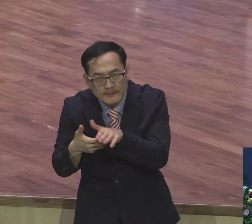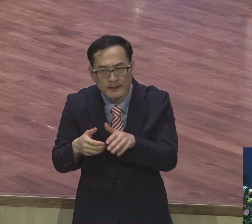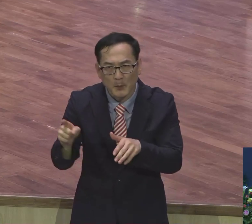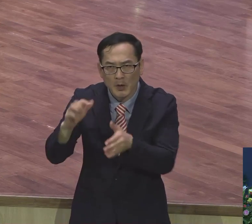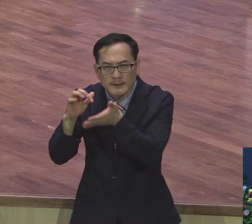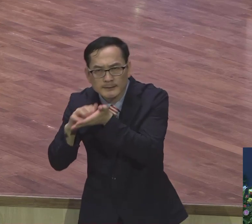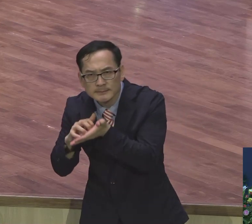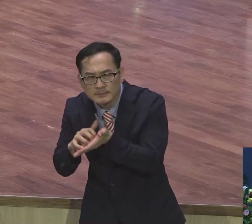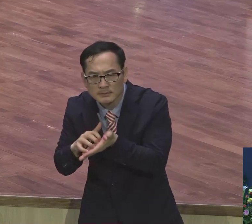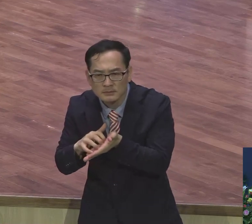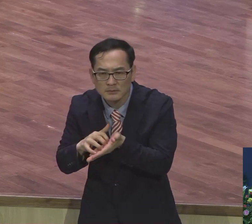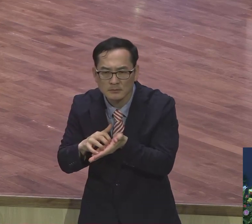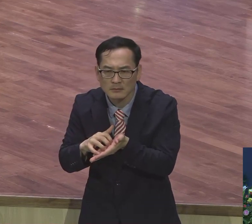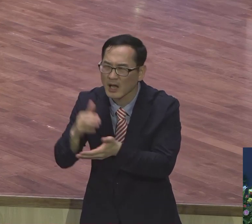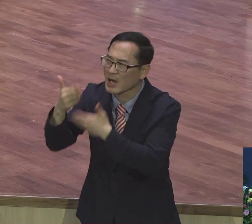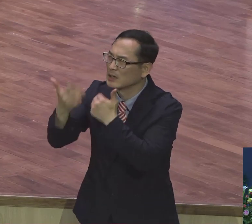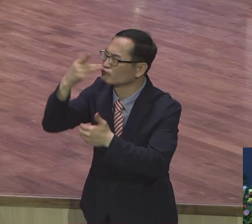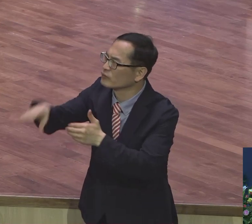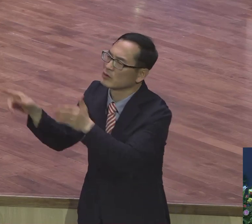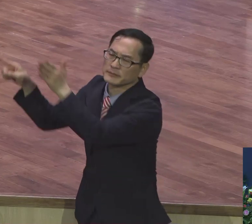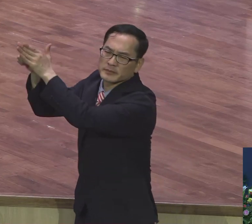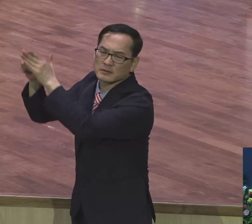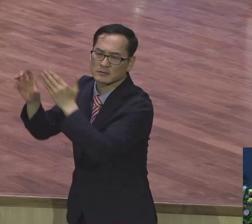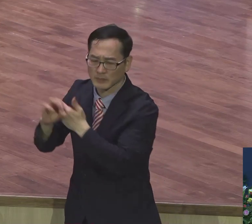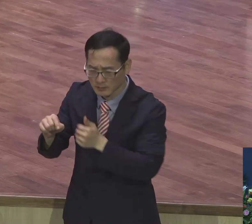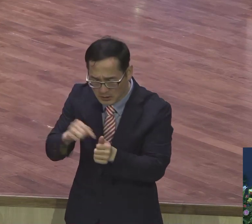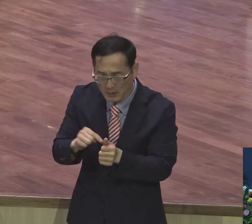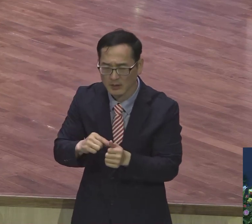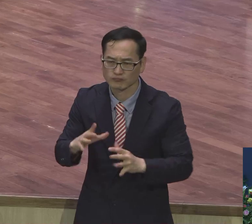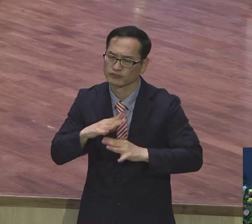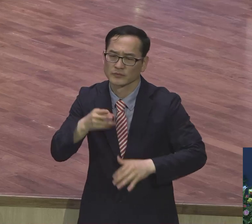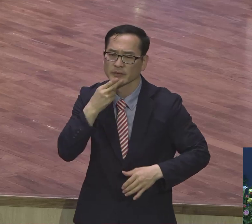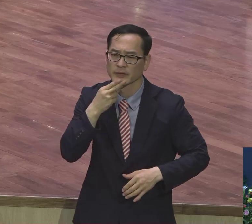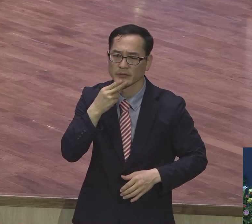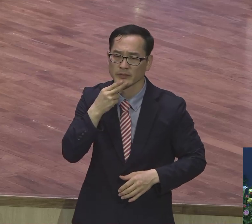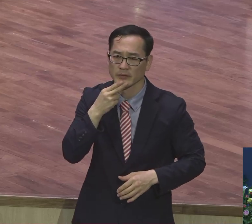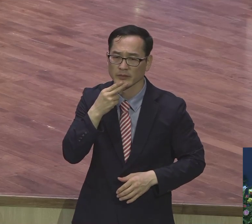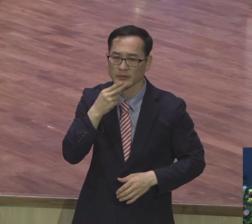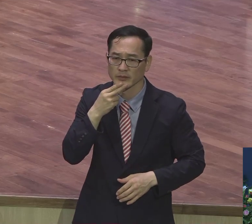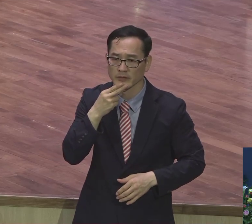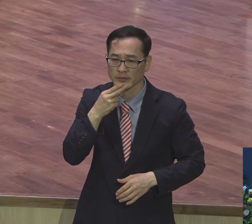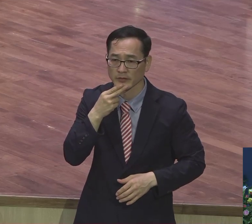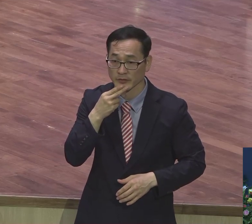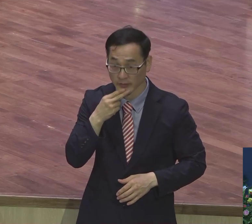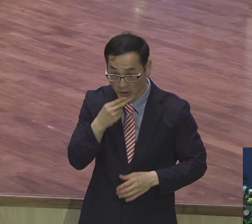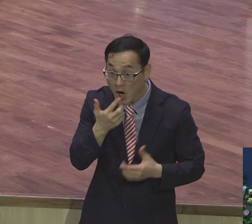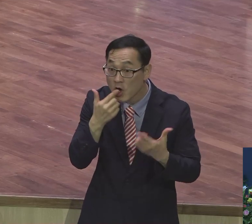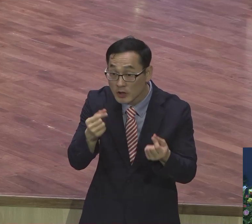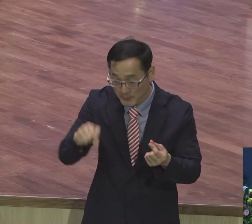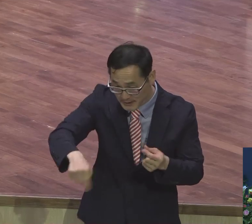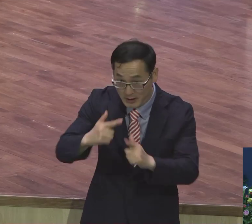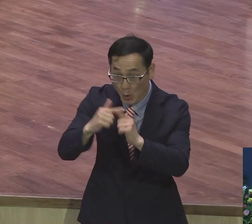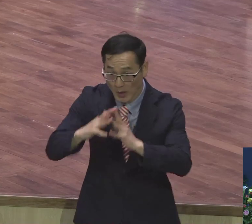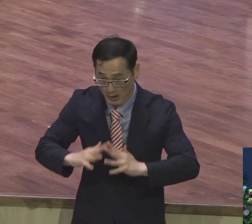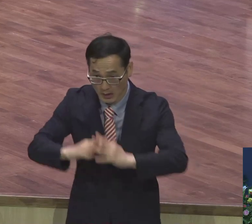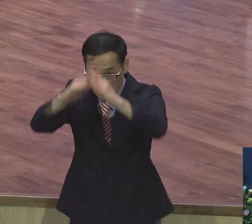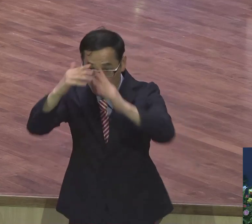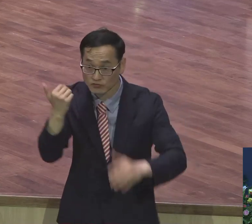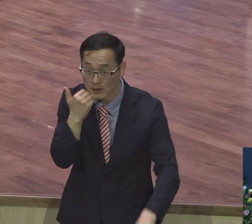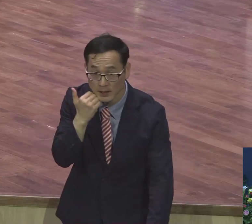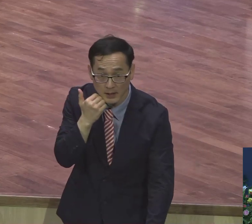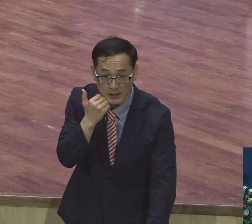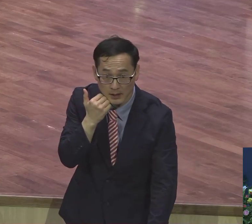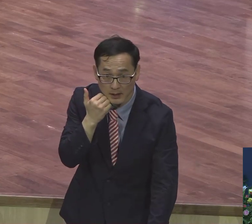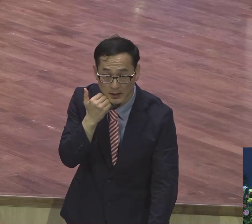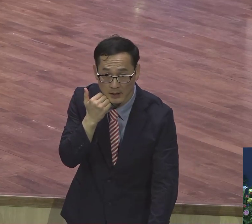누가 이 본당을 지었습니까? 말해보세요. 누가 전문화센터를 지었습니까? 누가 연결이 끌어가고 있습니까? 어느